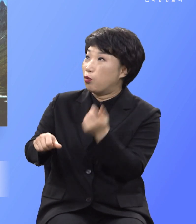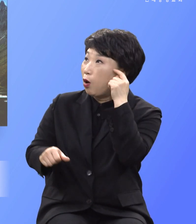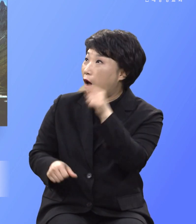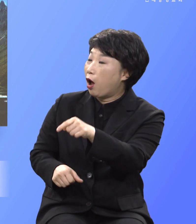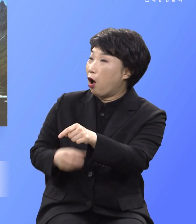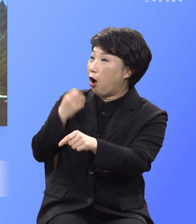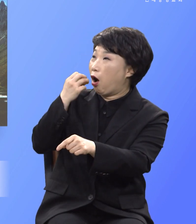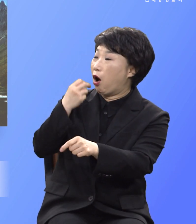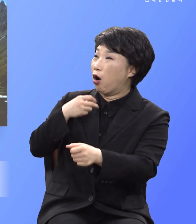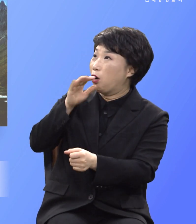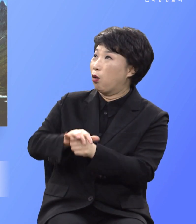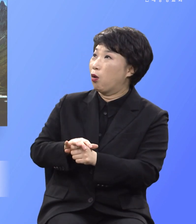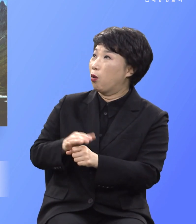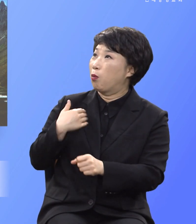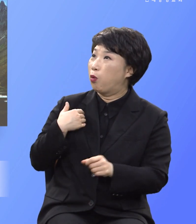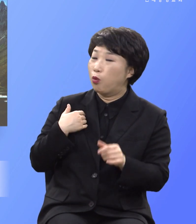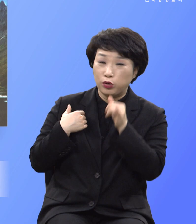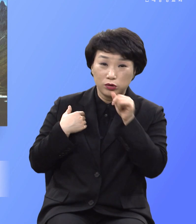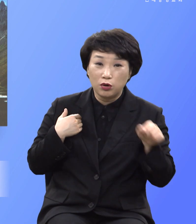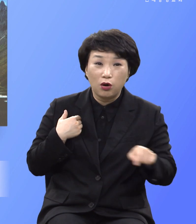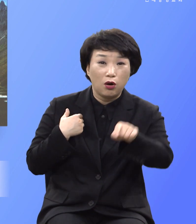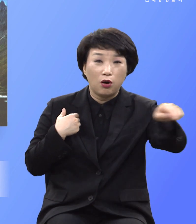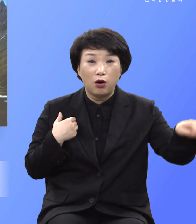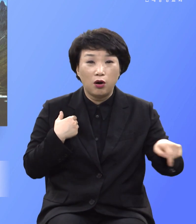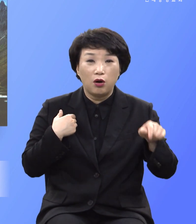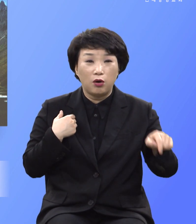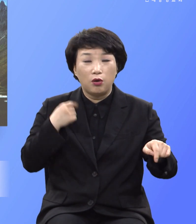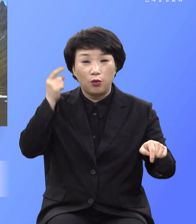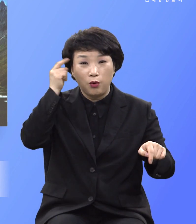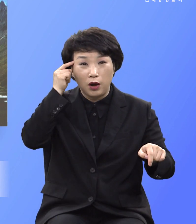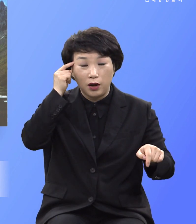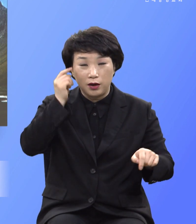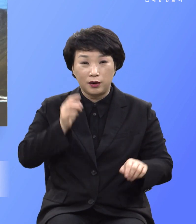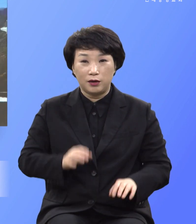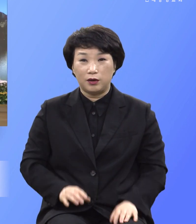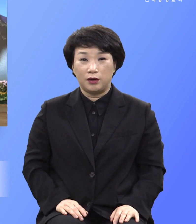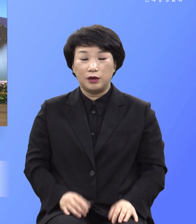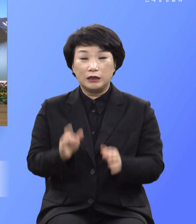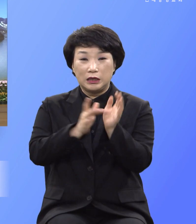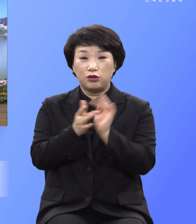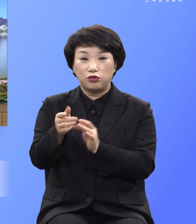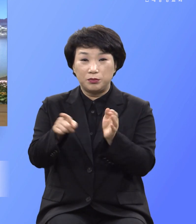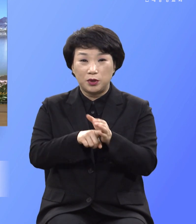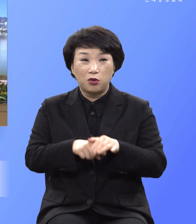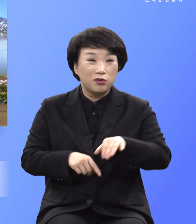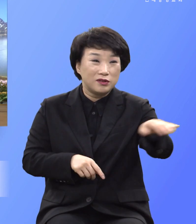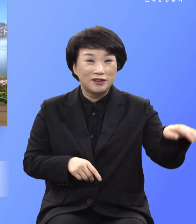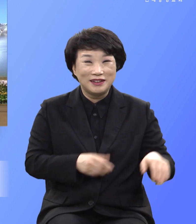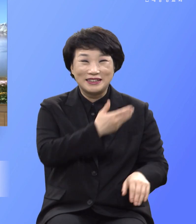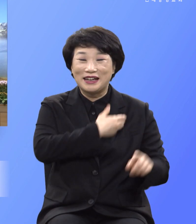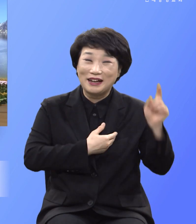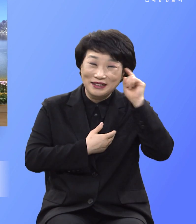이유를 몰랐습니다 왜? 예수 믿고 그들은 출세하려고 했으니까요